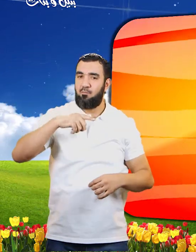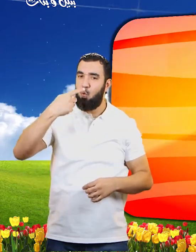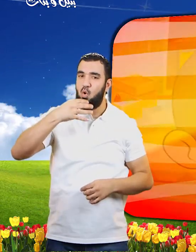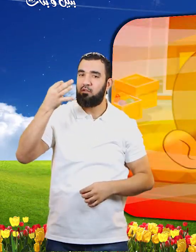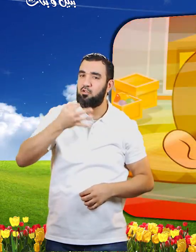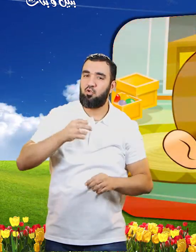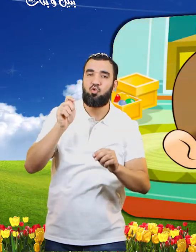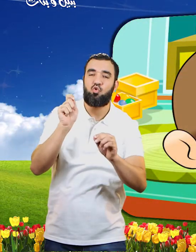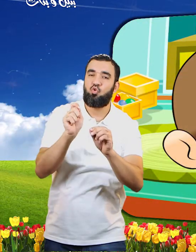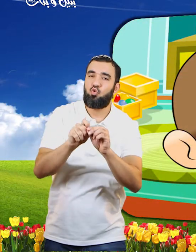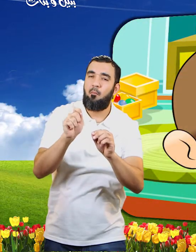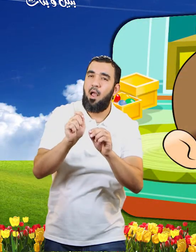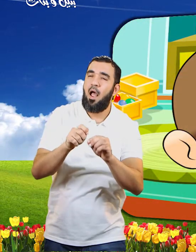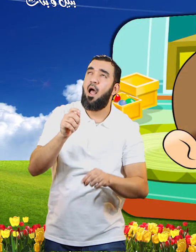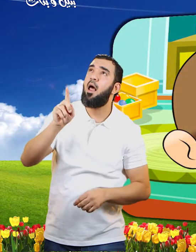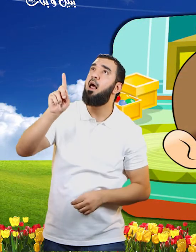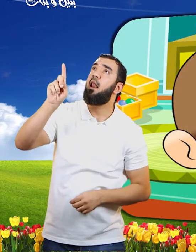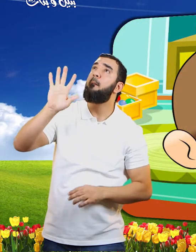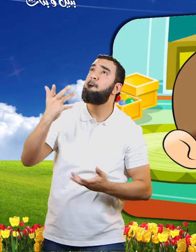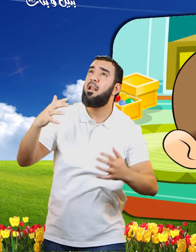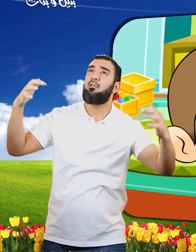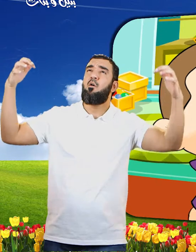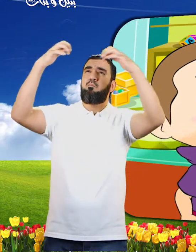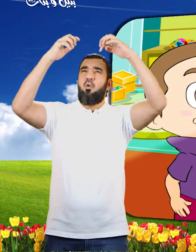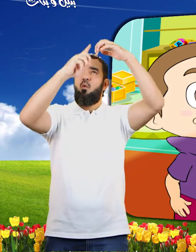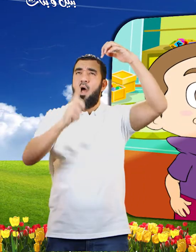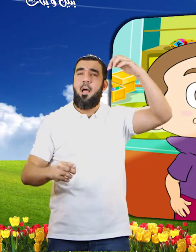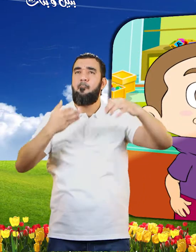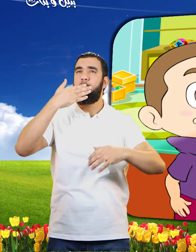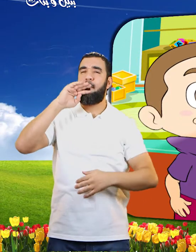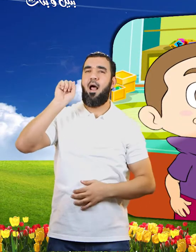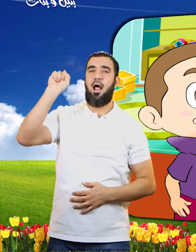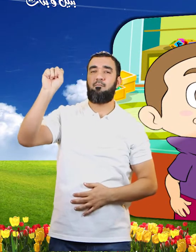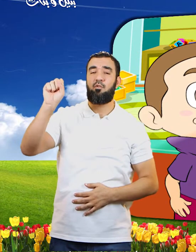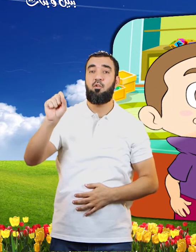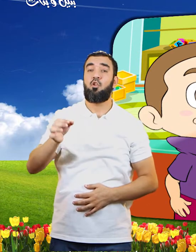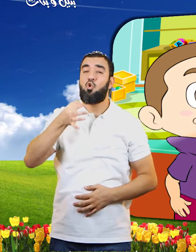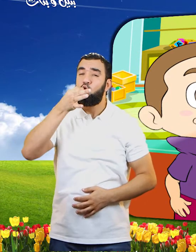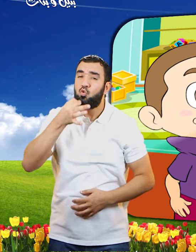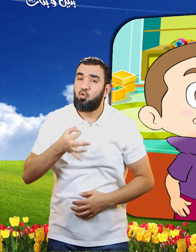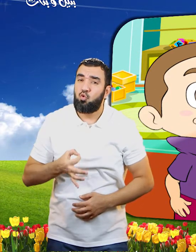سبحان من يسبح الرعد بحمده سبحان من يسبح الرعد بحمده